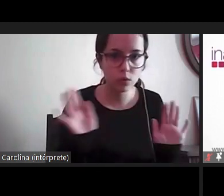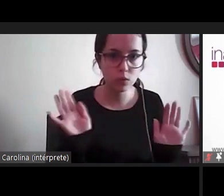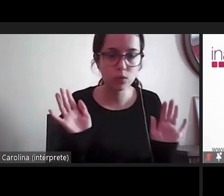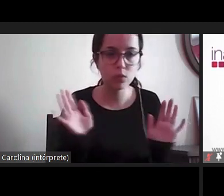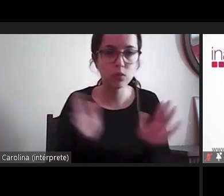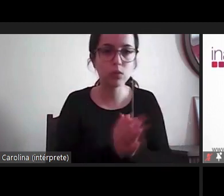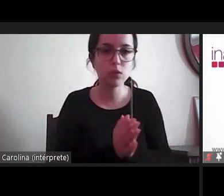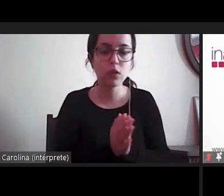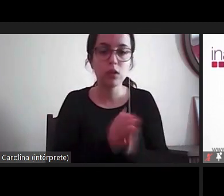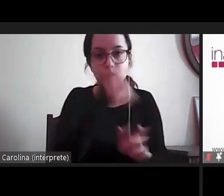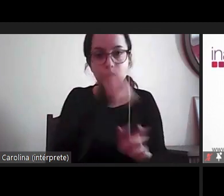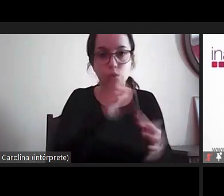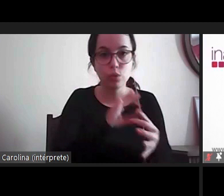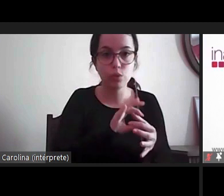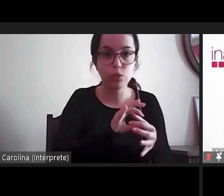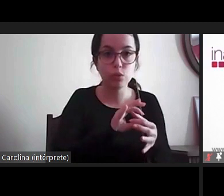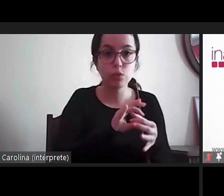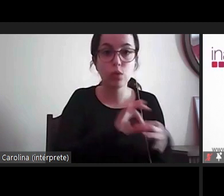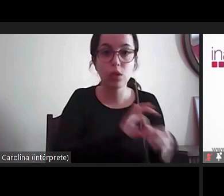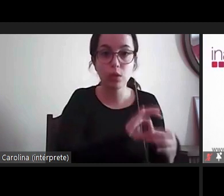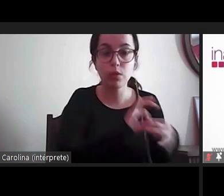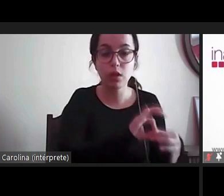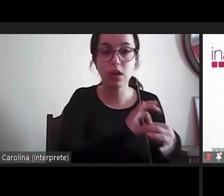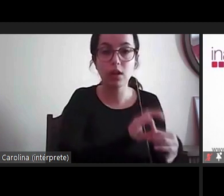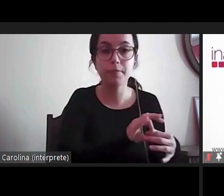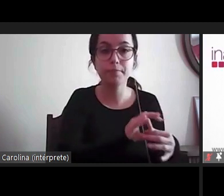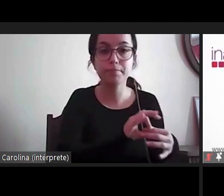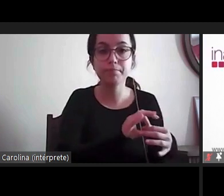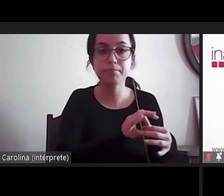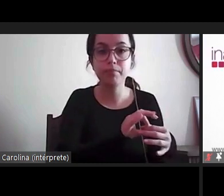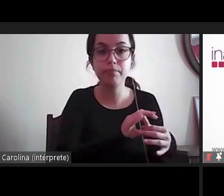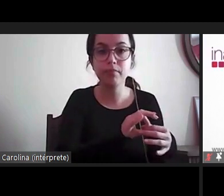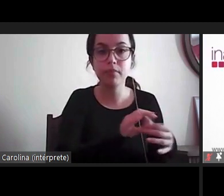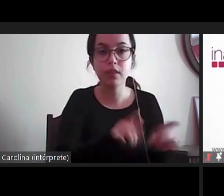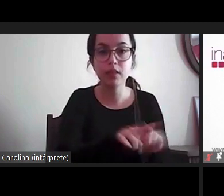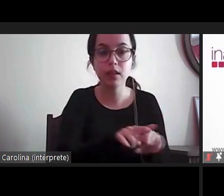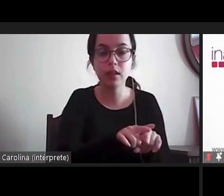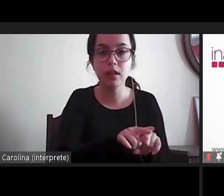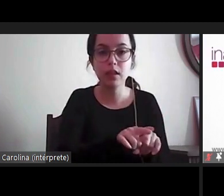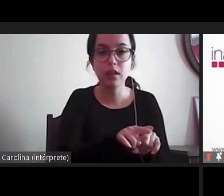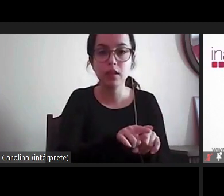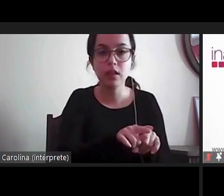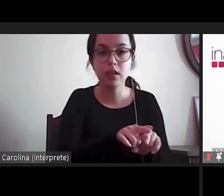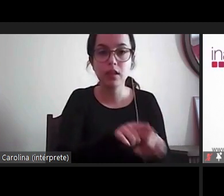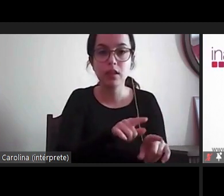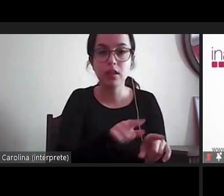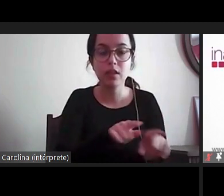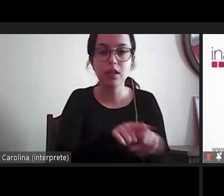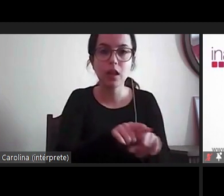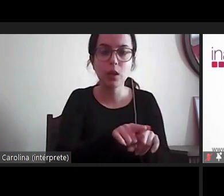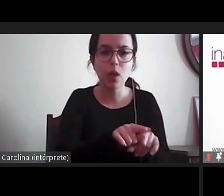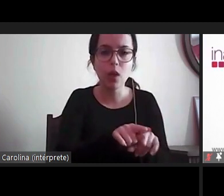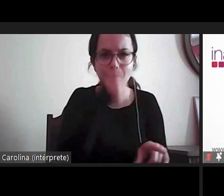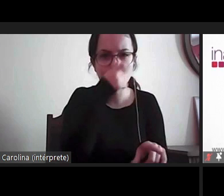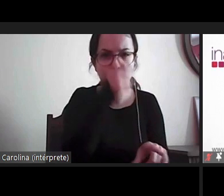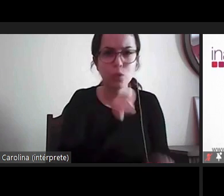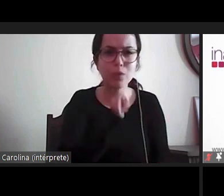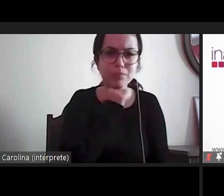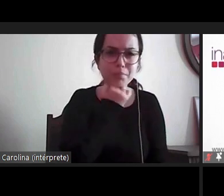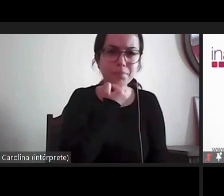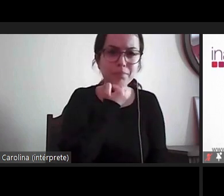colaboradores da provedoria de justiça obviamente estão absolutamente vinculados a deveres de sigilo muito muito estritos